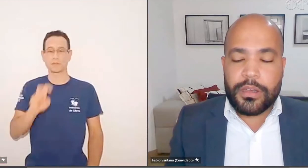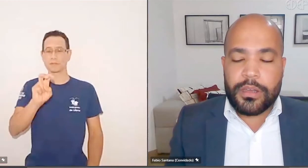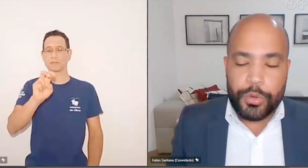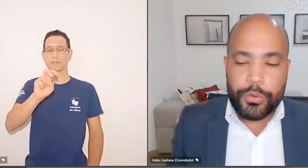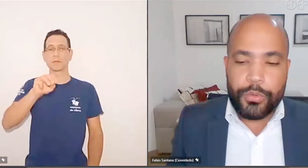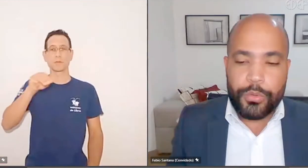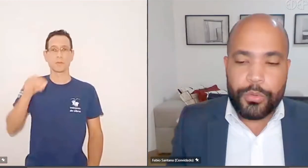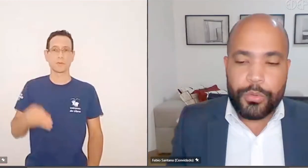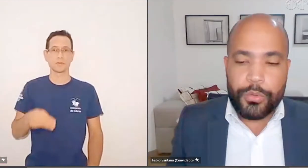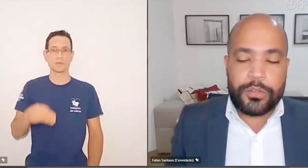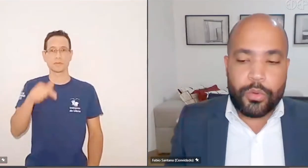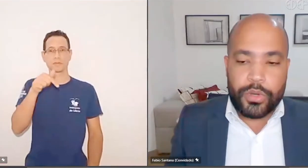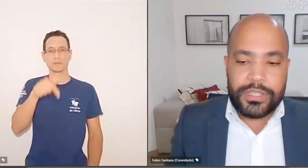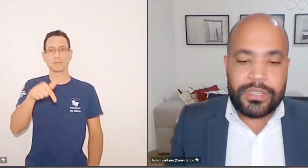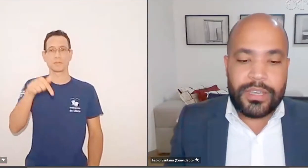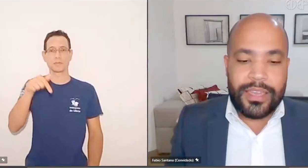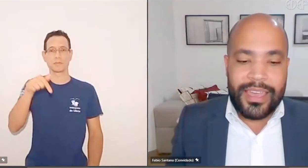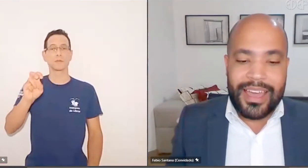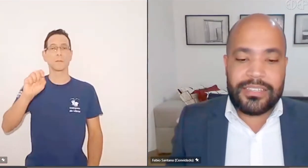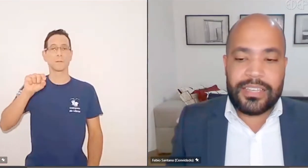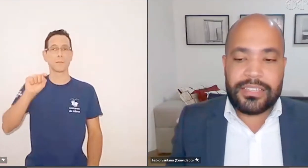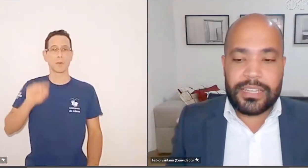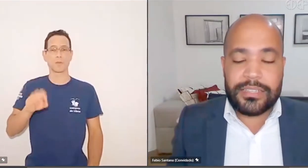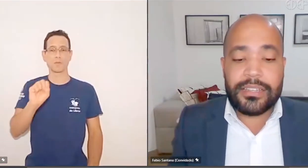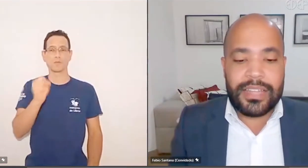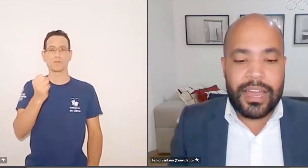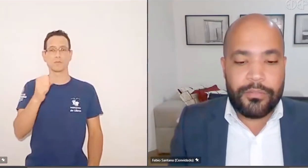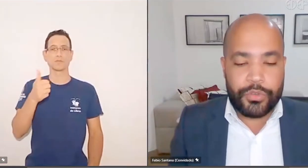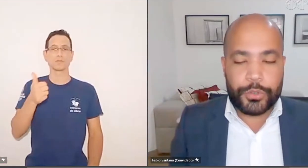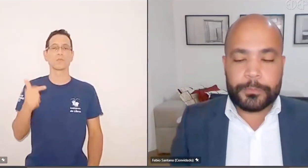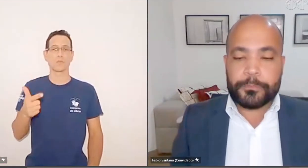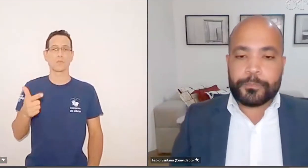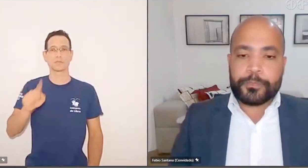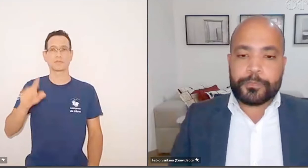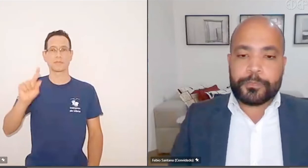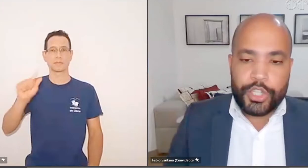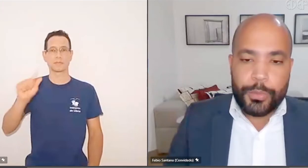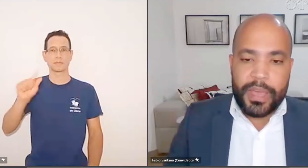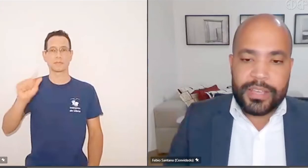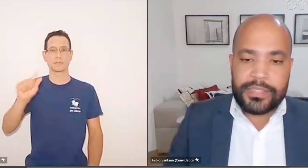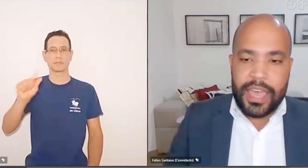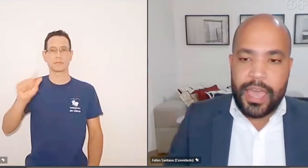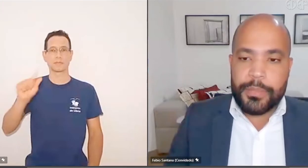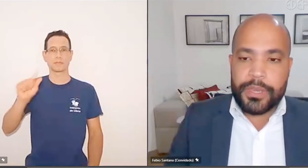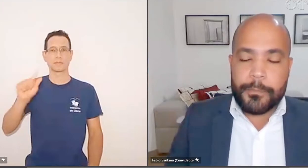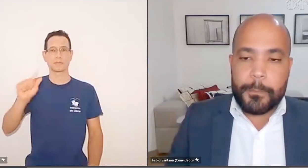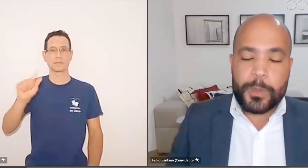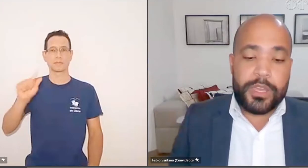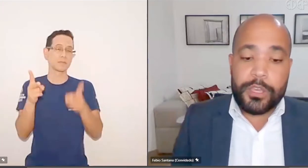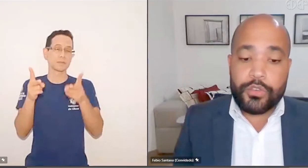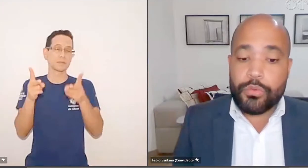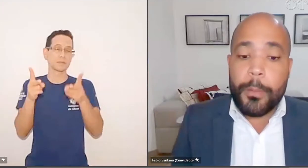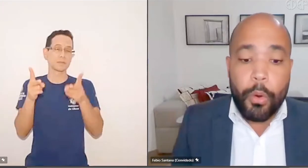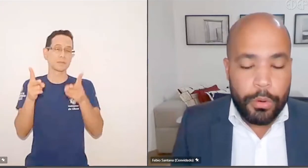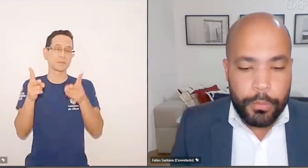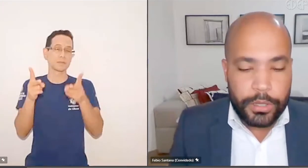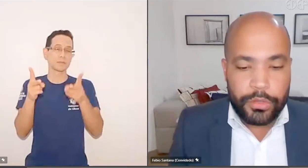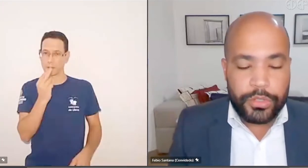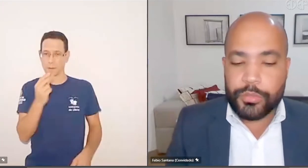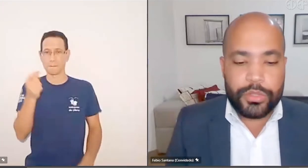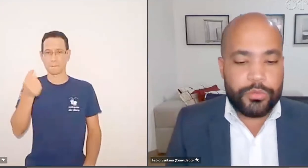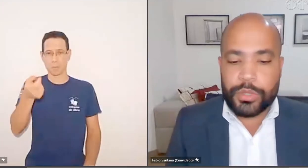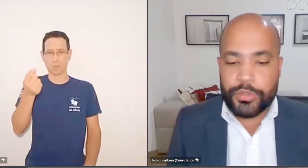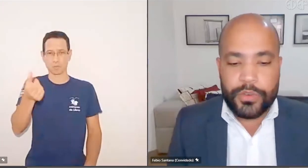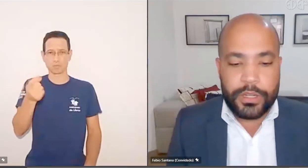.735.812,17 mas a gente percebe que isso não é pouco,